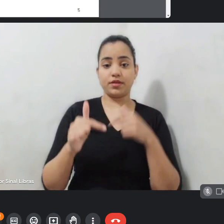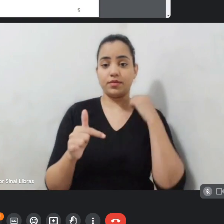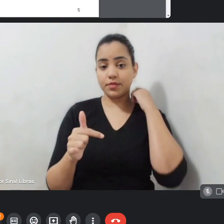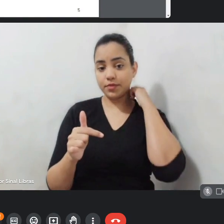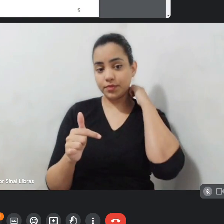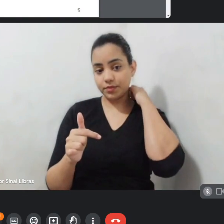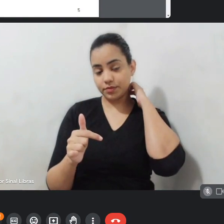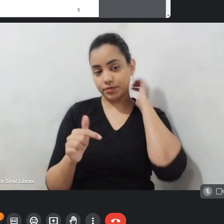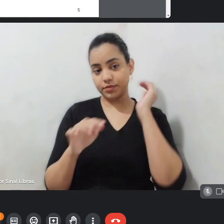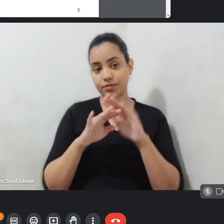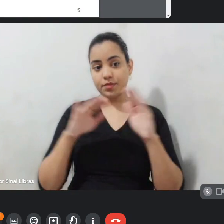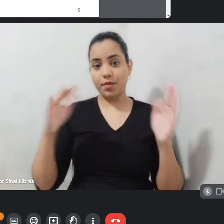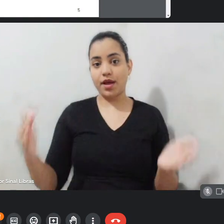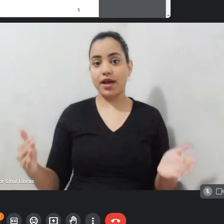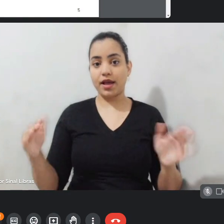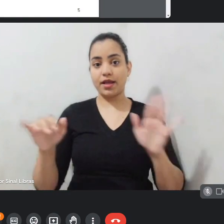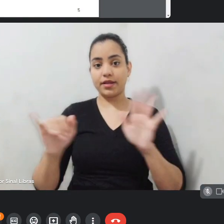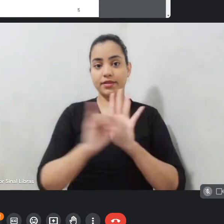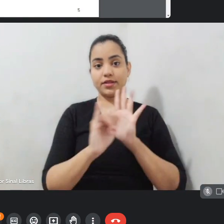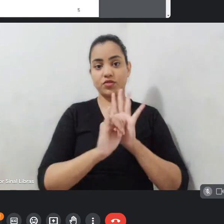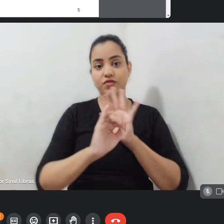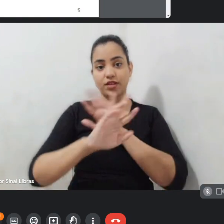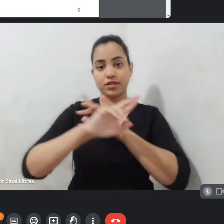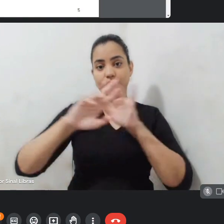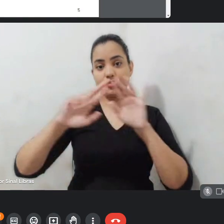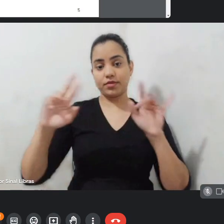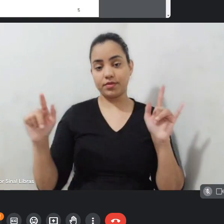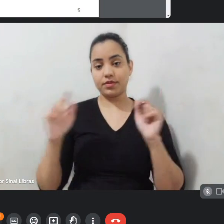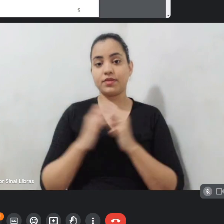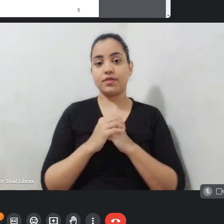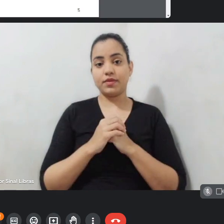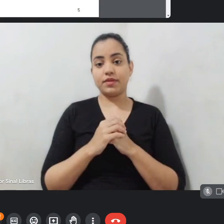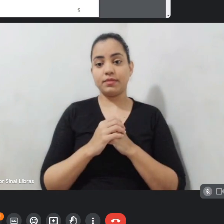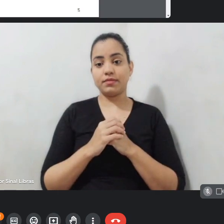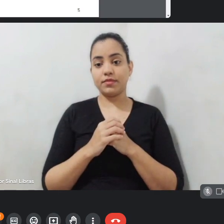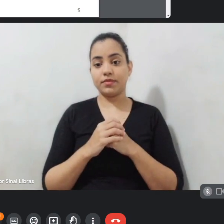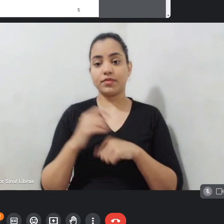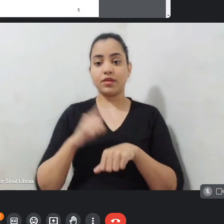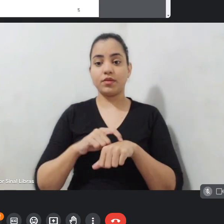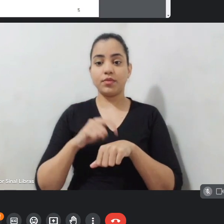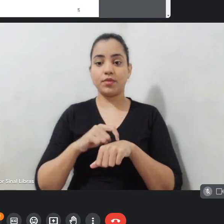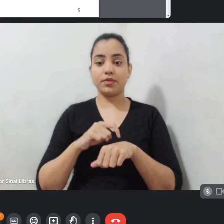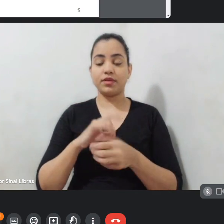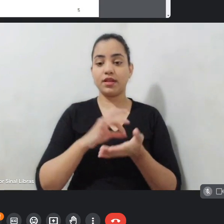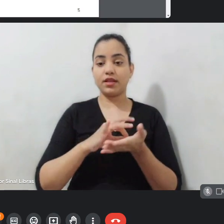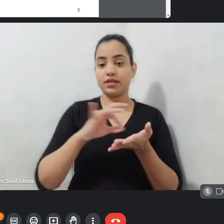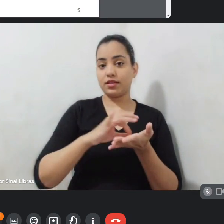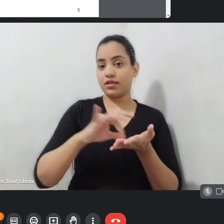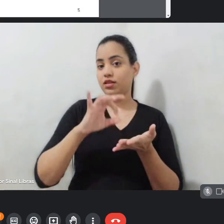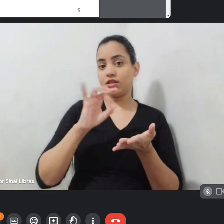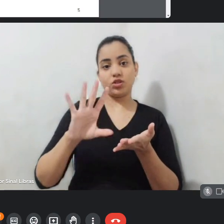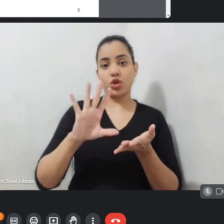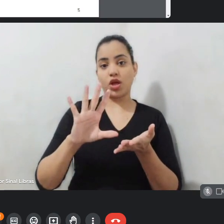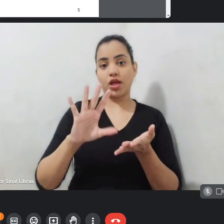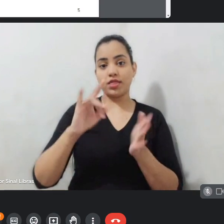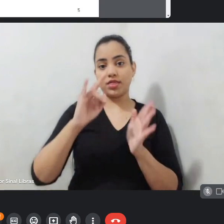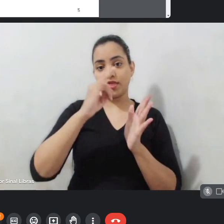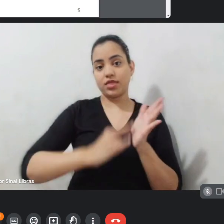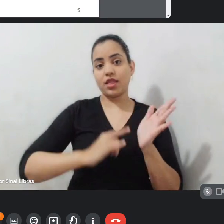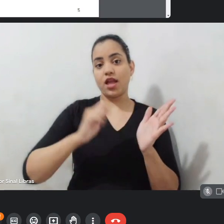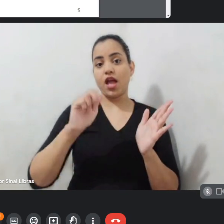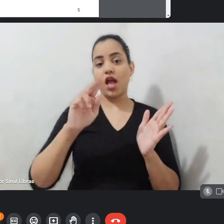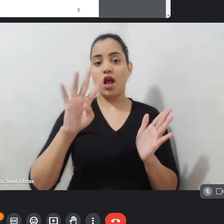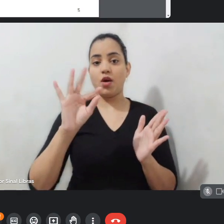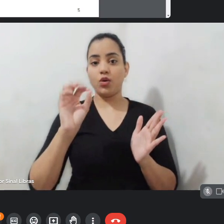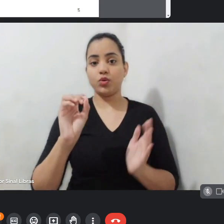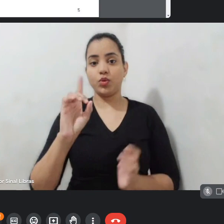heterodentificação. Na inscrição, é uma autodeclaração, como você se vê, como se autodeclara.